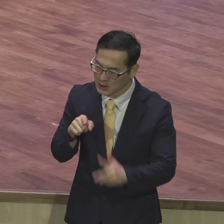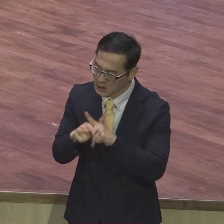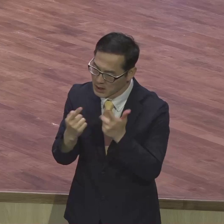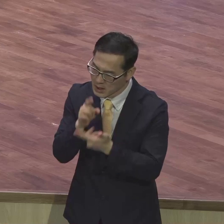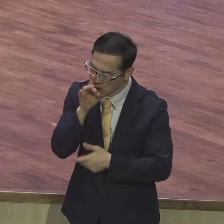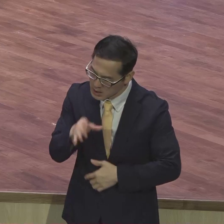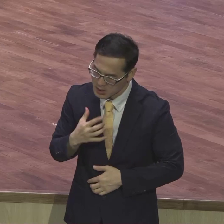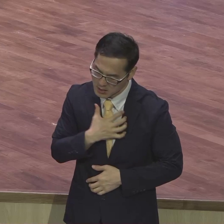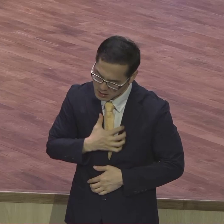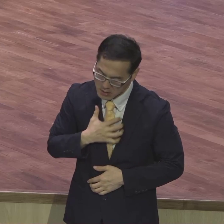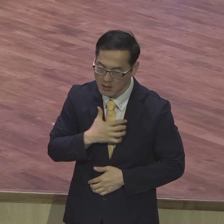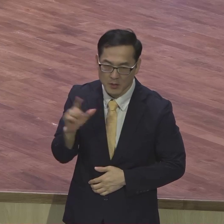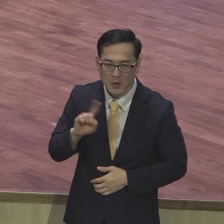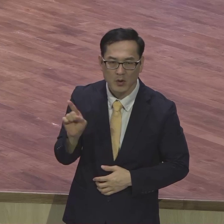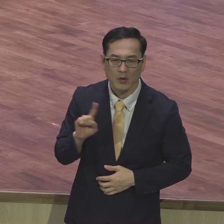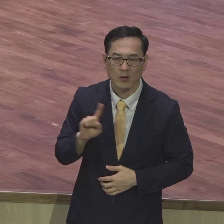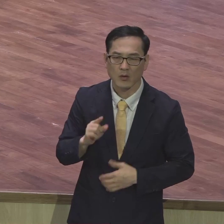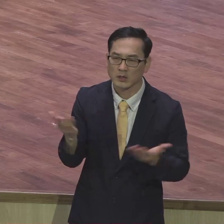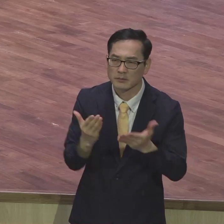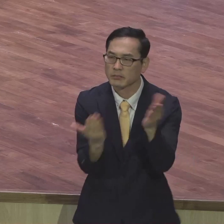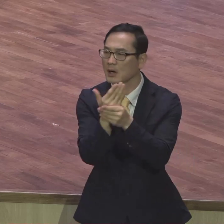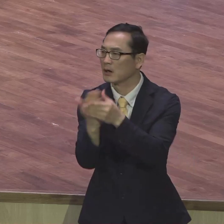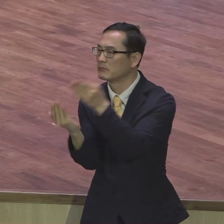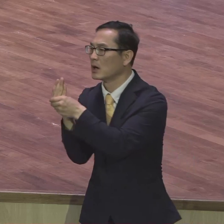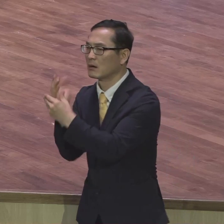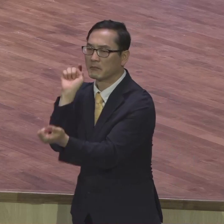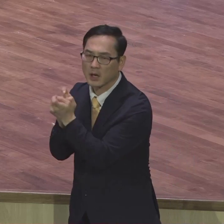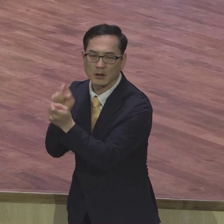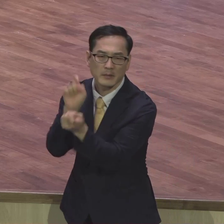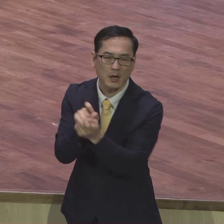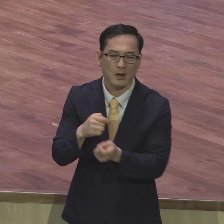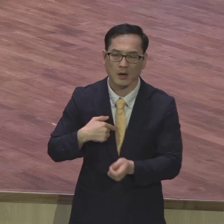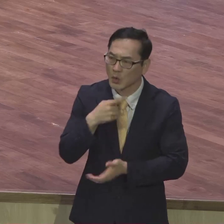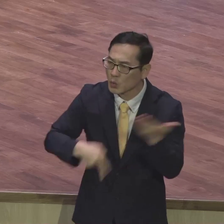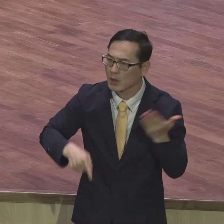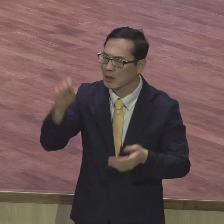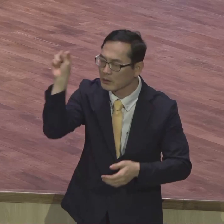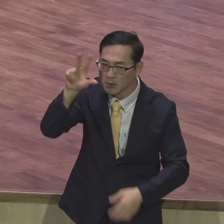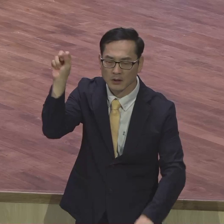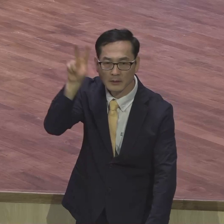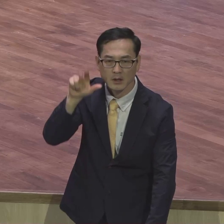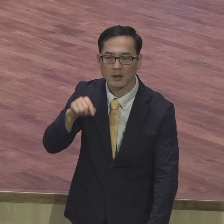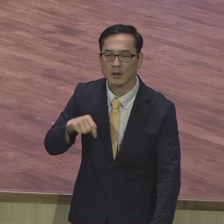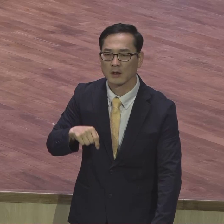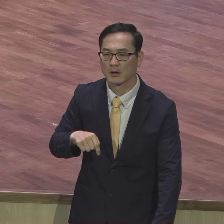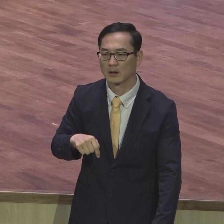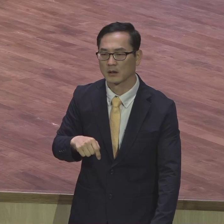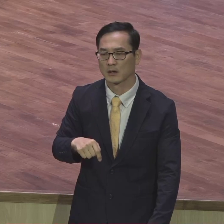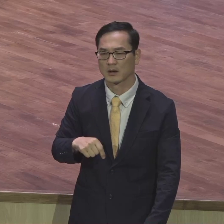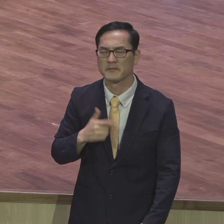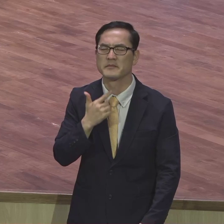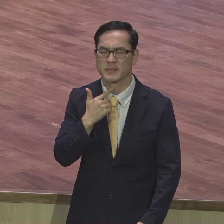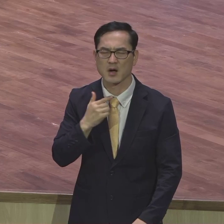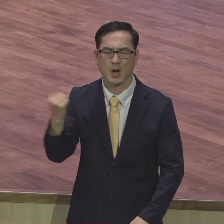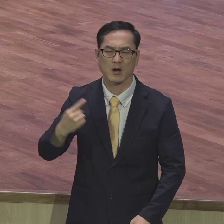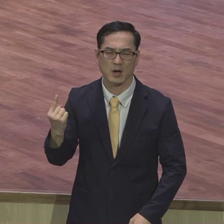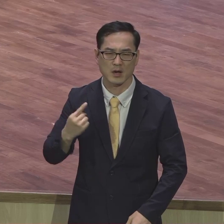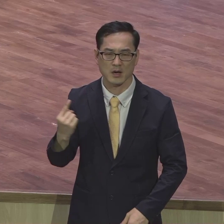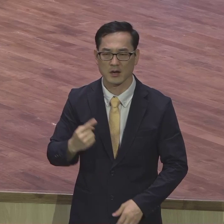그러한 일들 억울한 일을 소려본 일을 겪을 수도 있습니다 이런 인생의